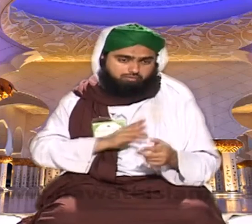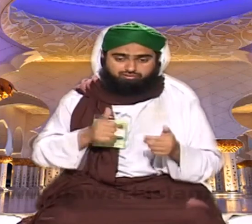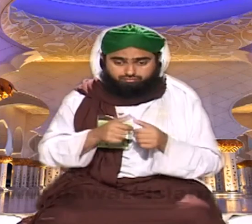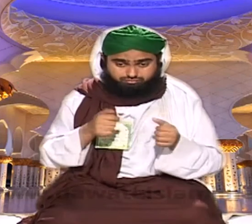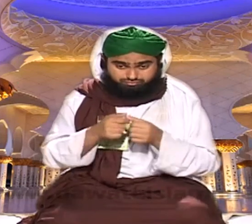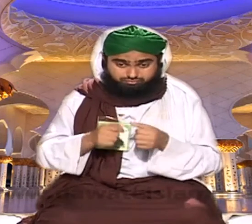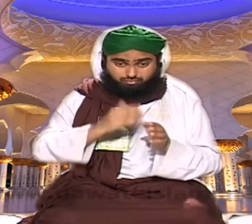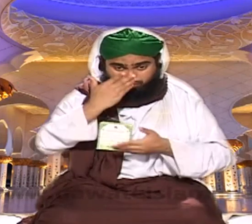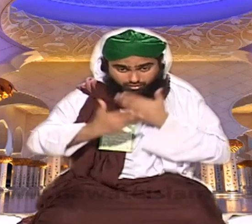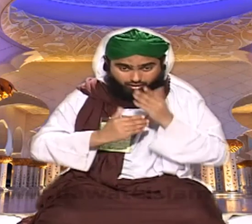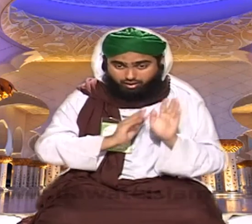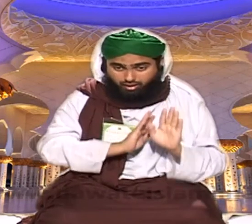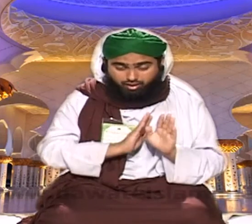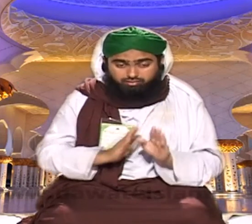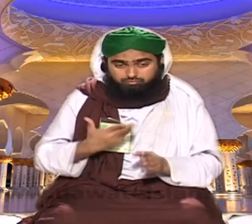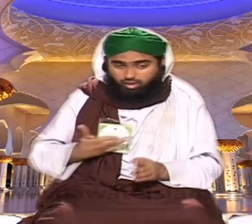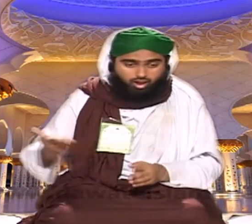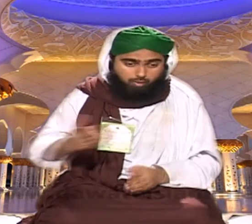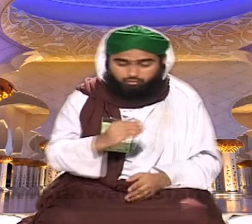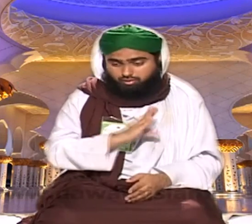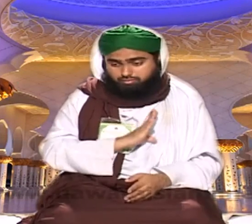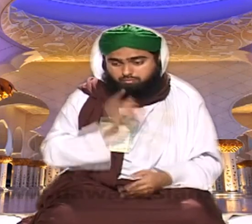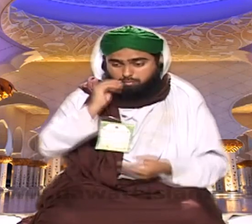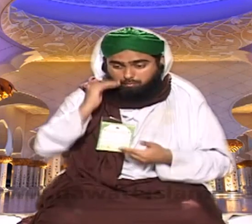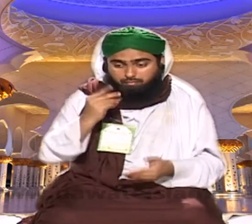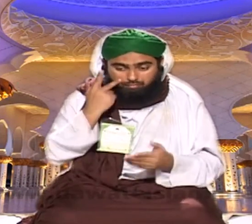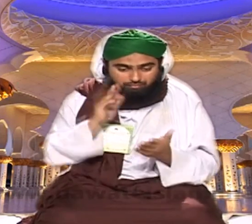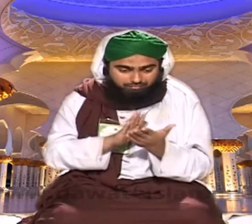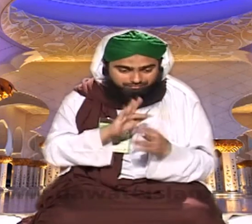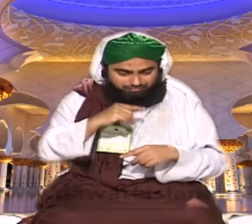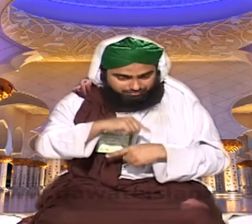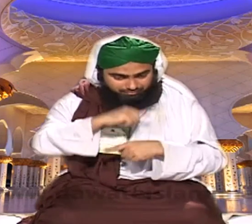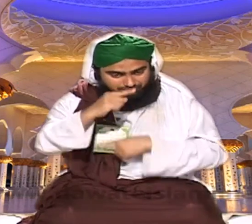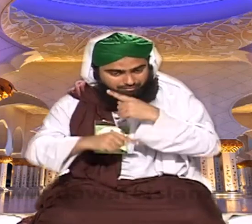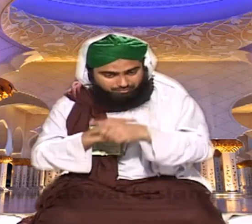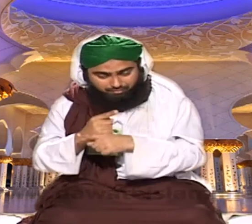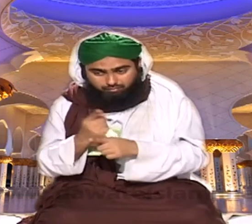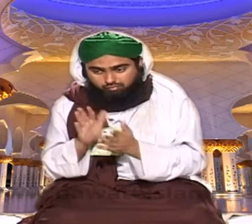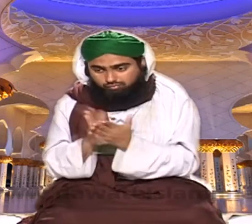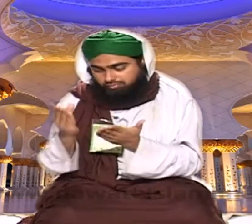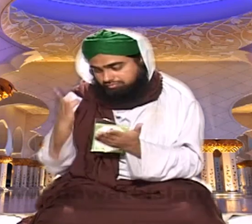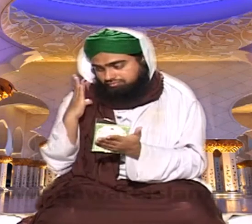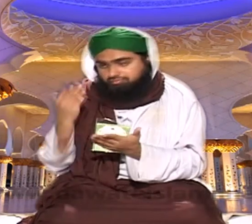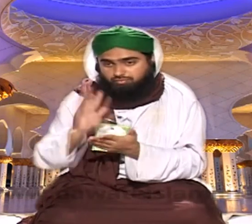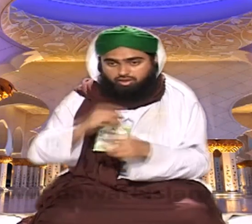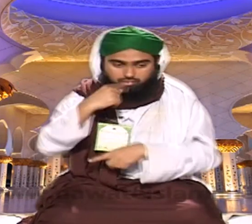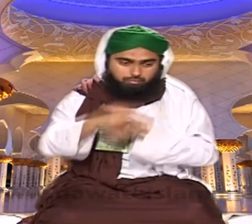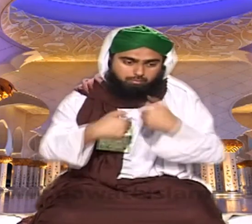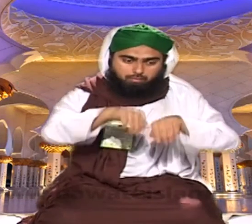بھی پڑھتے تھے میرے والی صاحب وہ بھی پڑھتے تھے تو اس طرح آپ کا بیٹا بھی یہی پڑھتا رہے گا اور